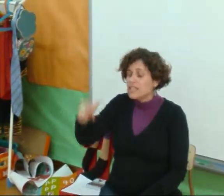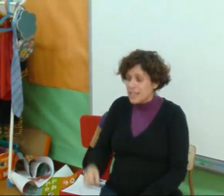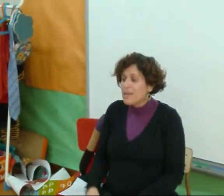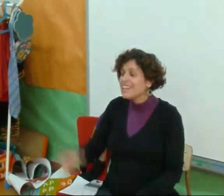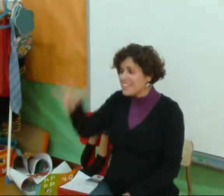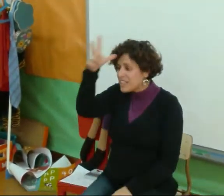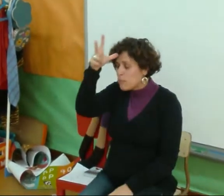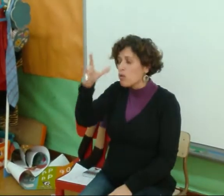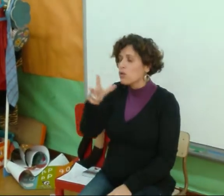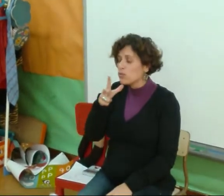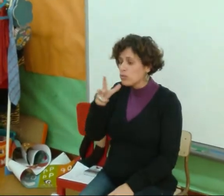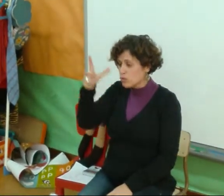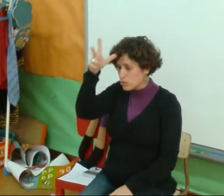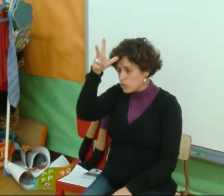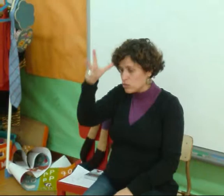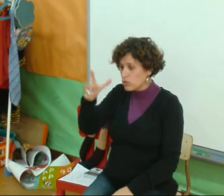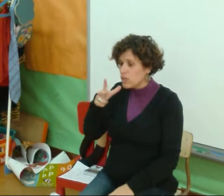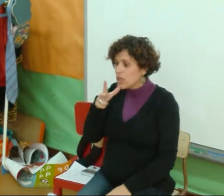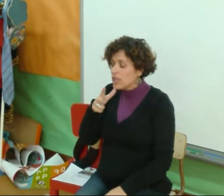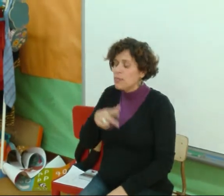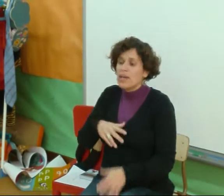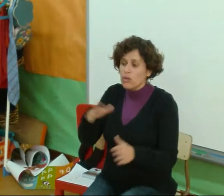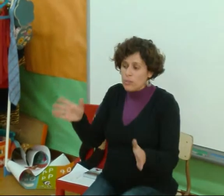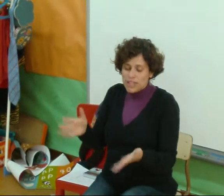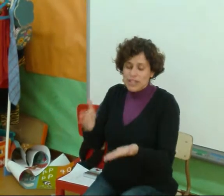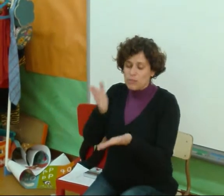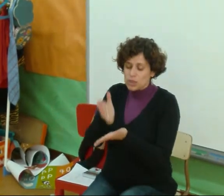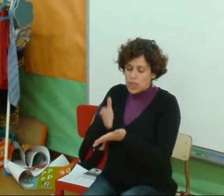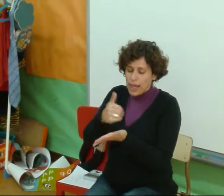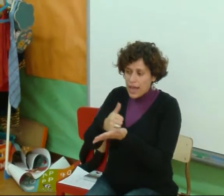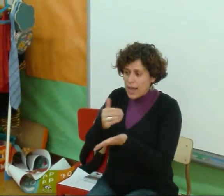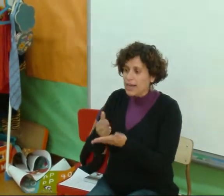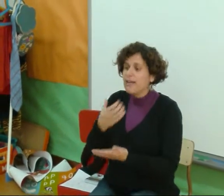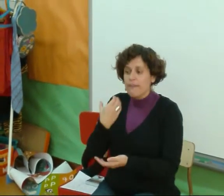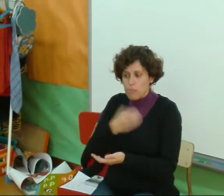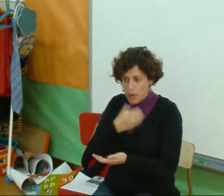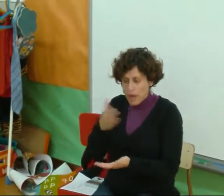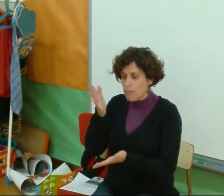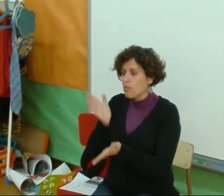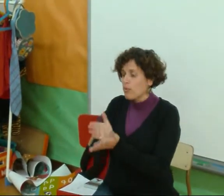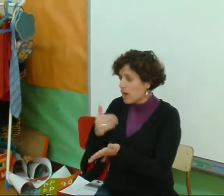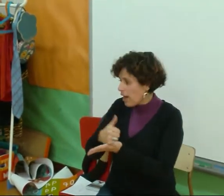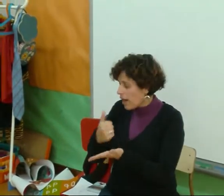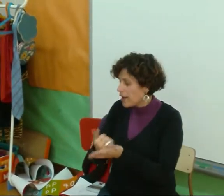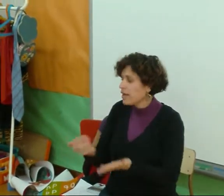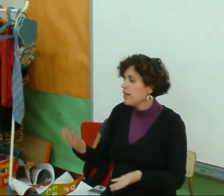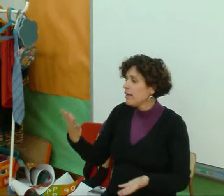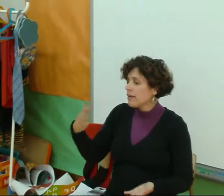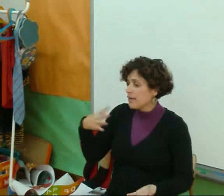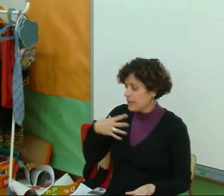Tambén existe polo Y para non complicar Dixemos Carne de pavo Carne Carne